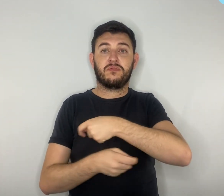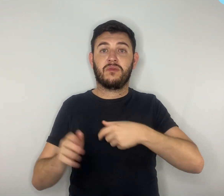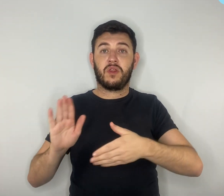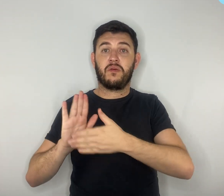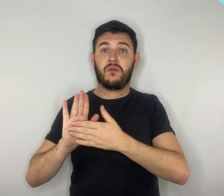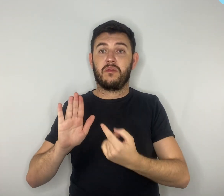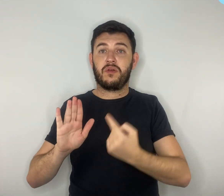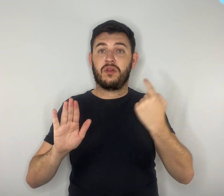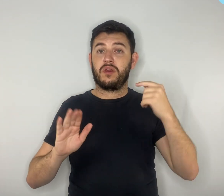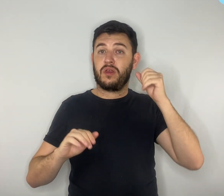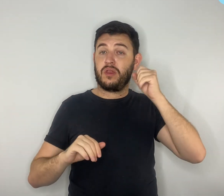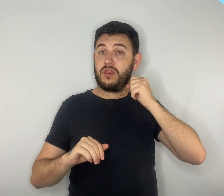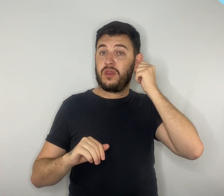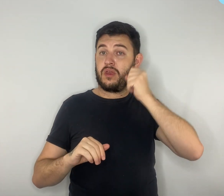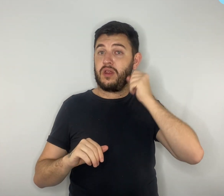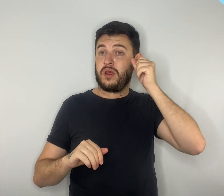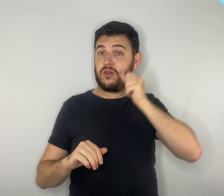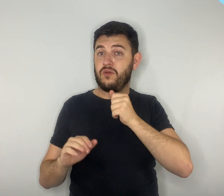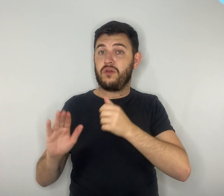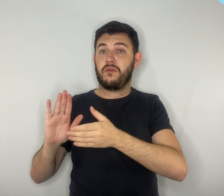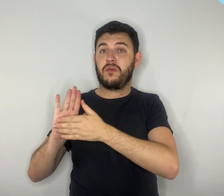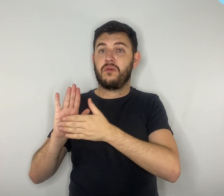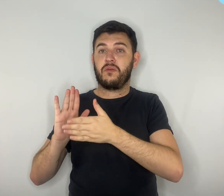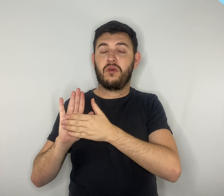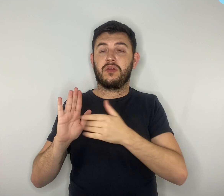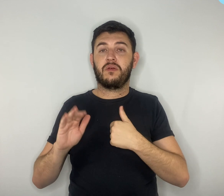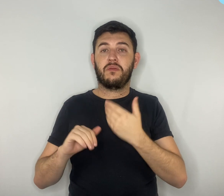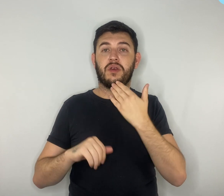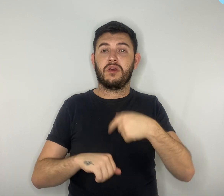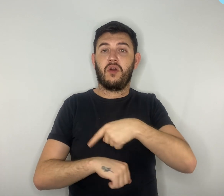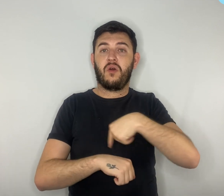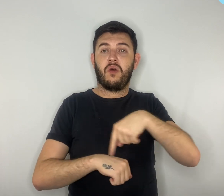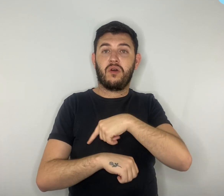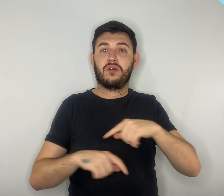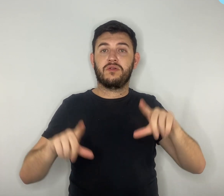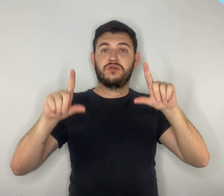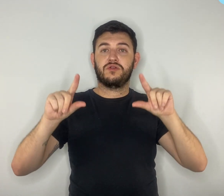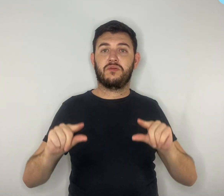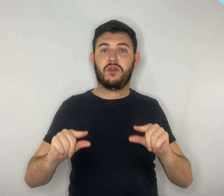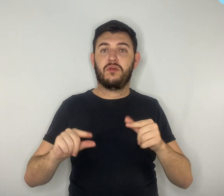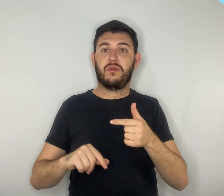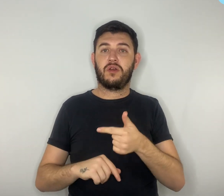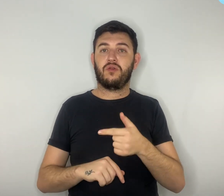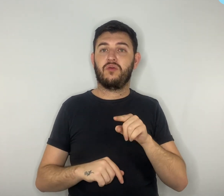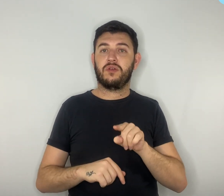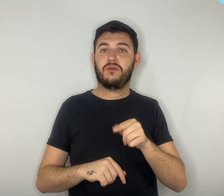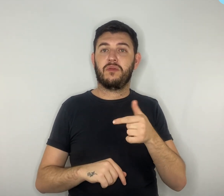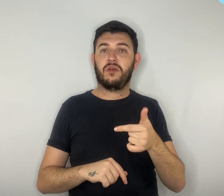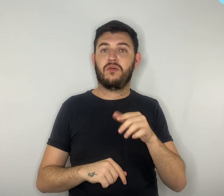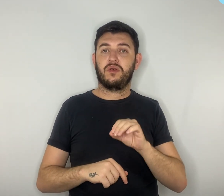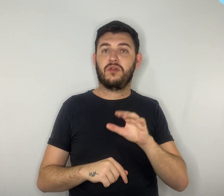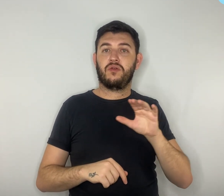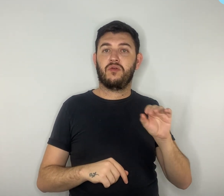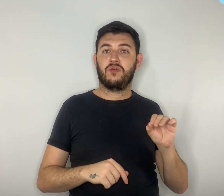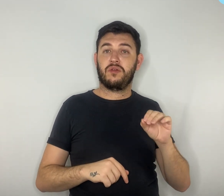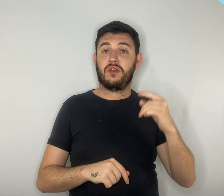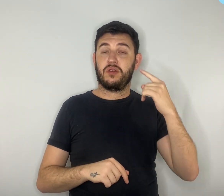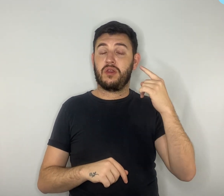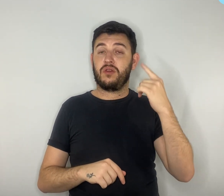senadora pedia a redução para 2.200 horas. Segundo o presidente da